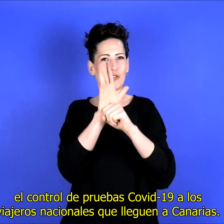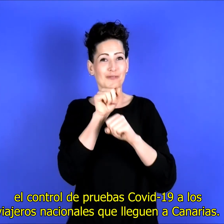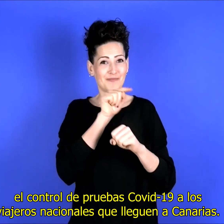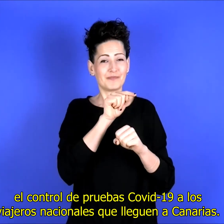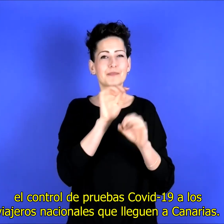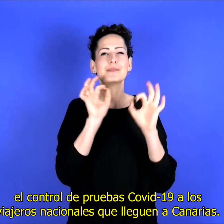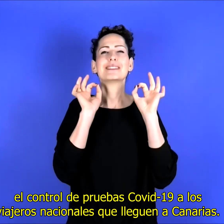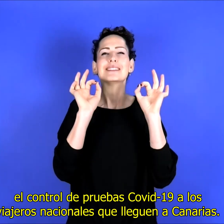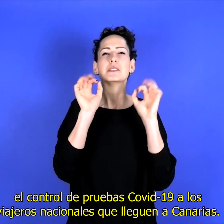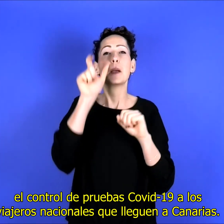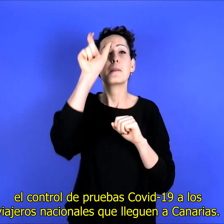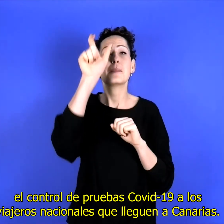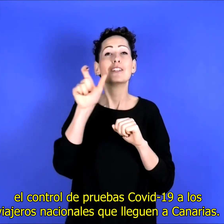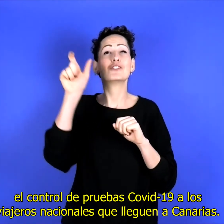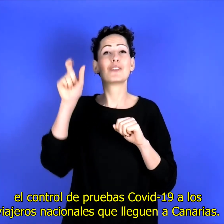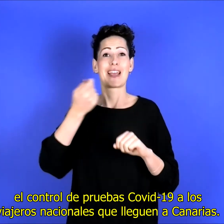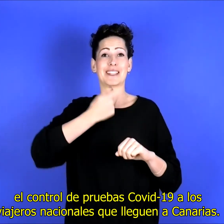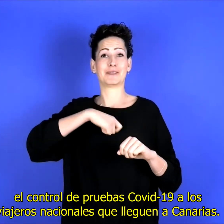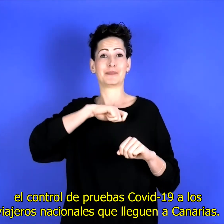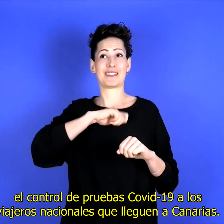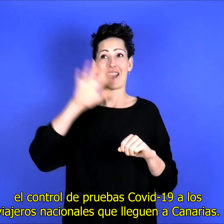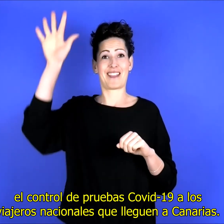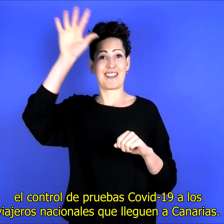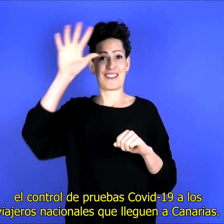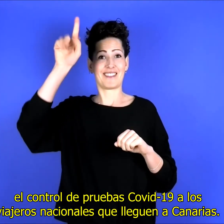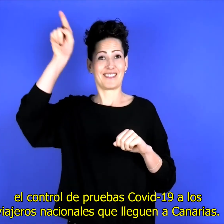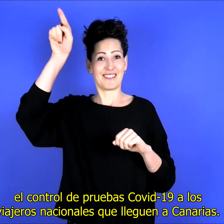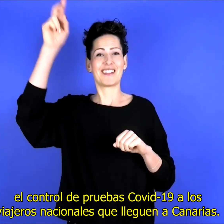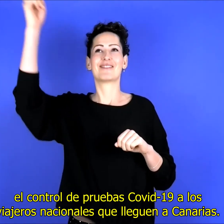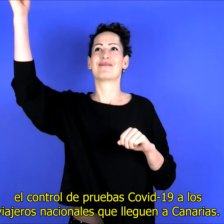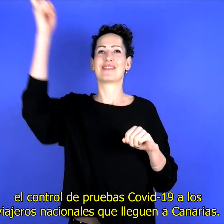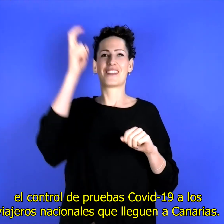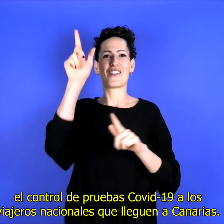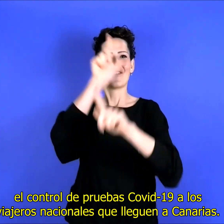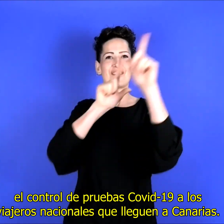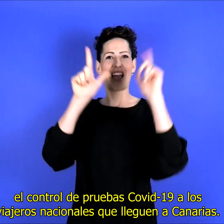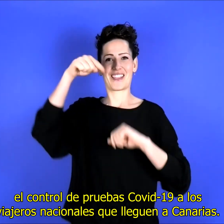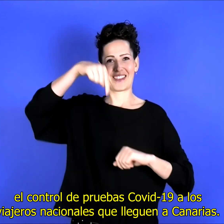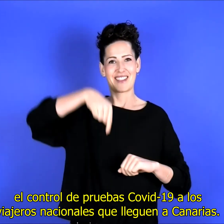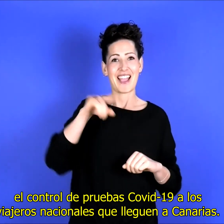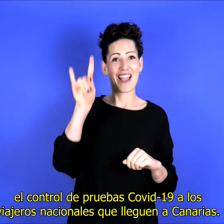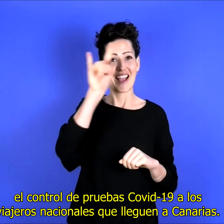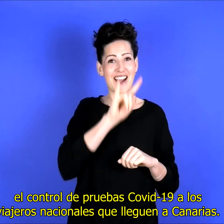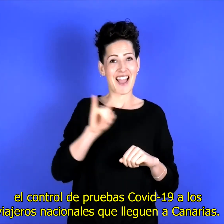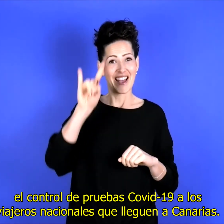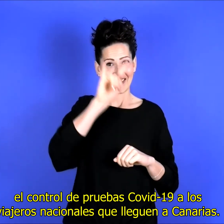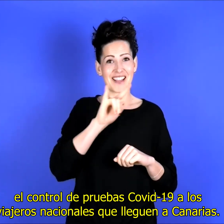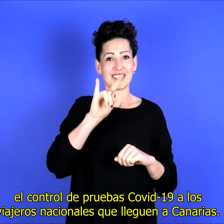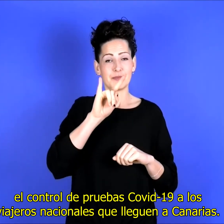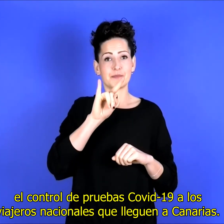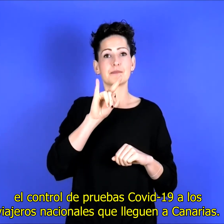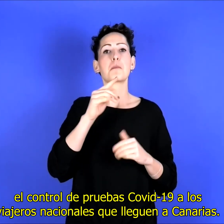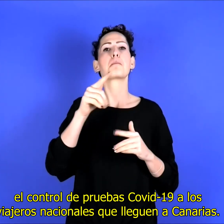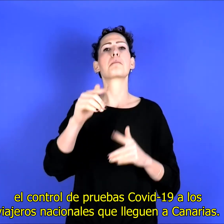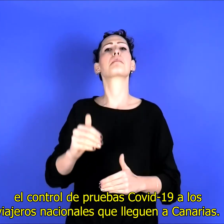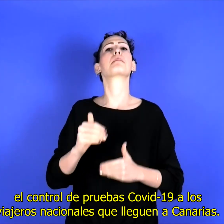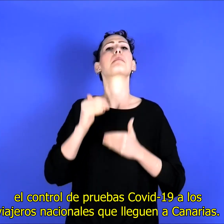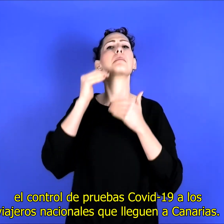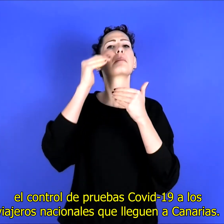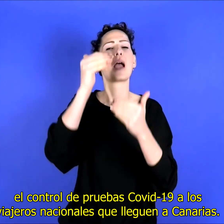se prorroga hasta el 15 de febrero el control de pruebas COVID-19 a los viajeros nacionales que